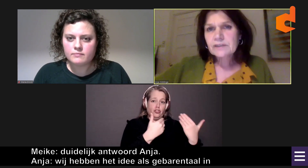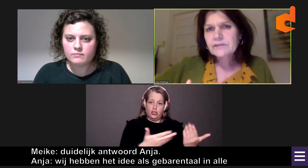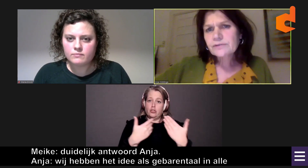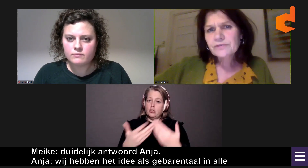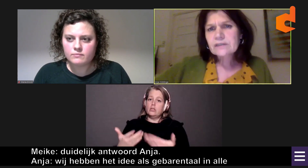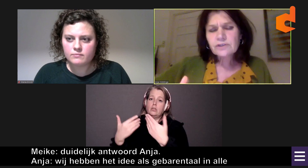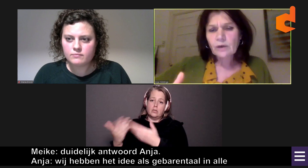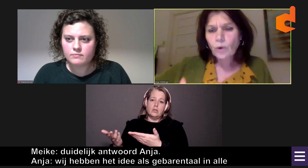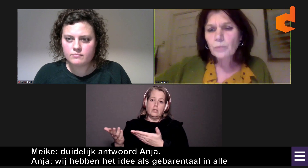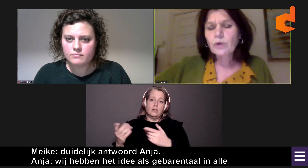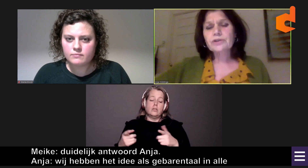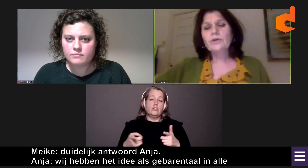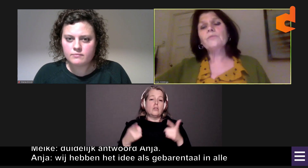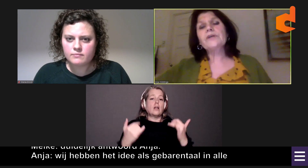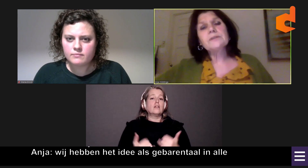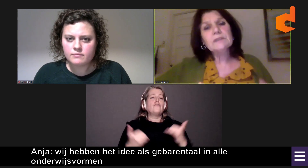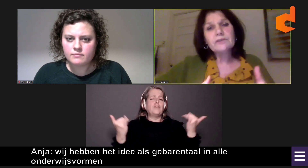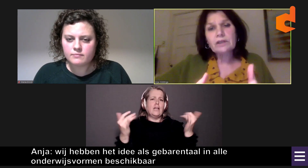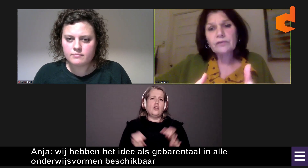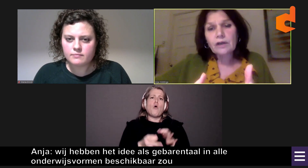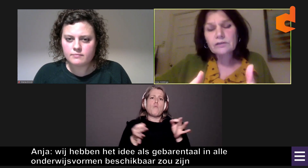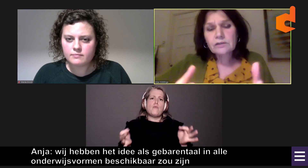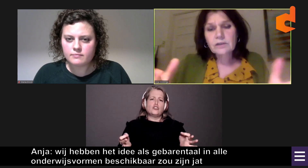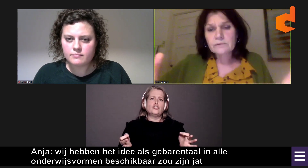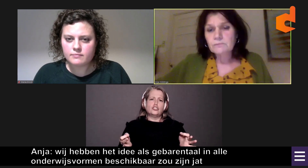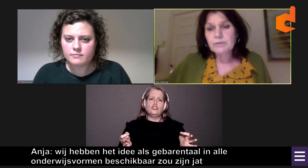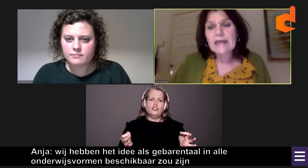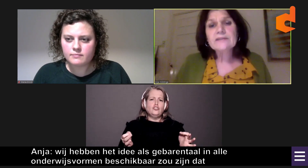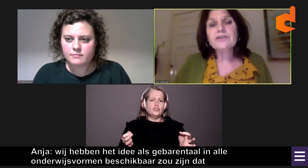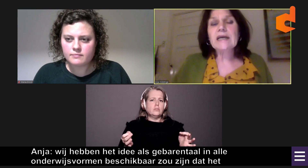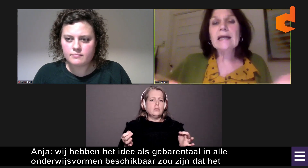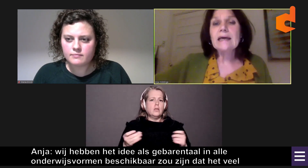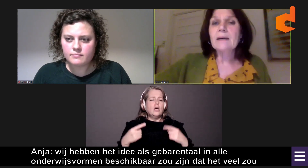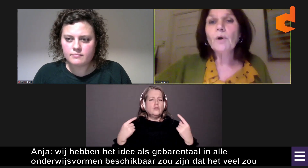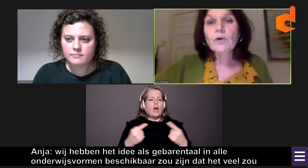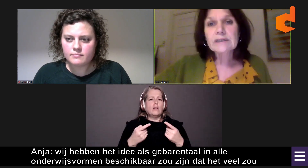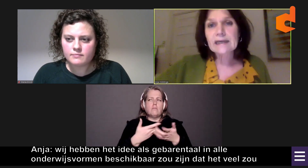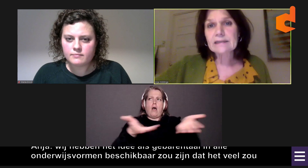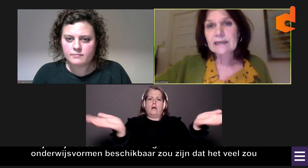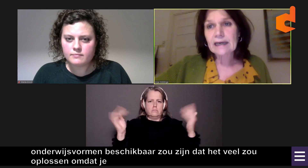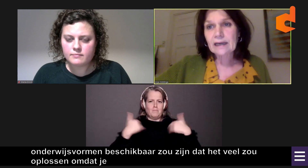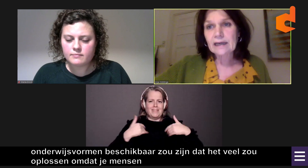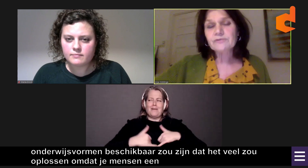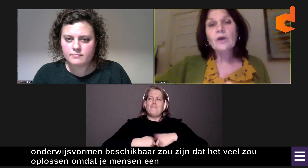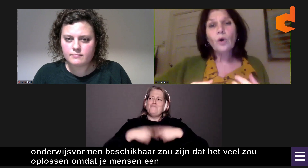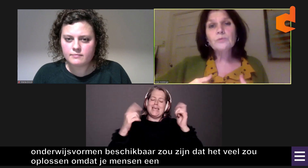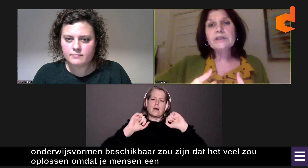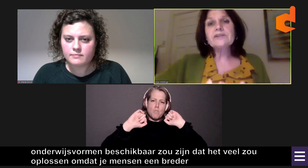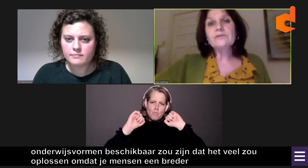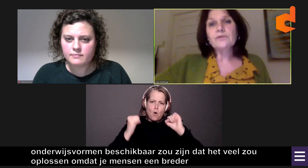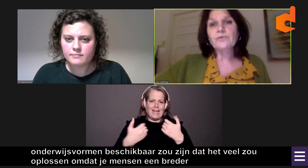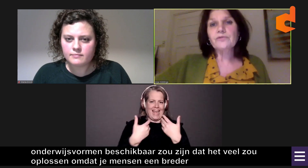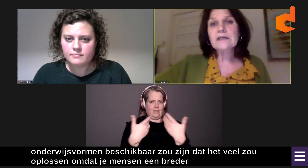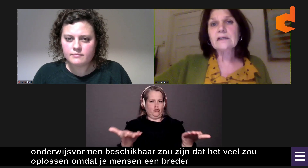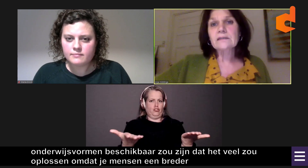dat dat veel zou oplossen omdat je mensen dan een breder scala aan mogelijkheden geeft om